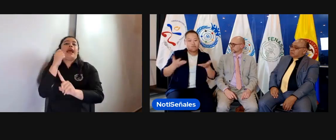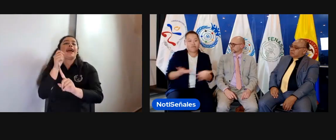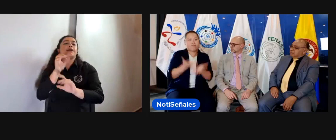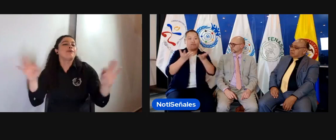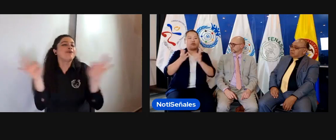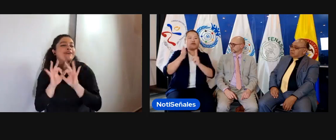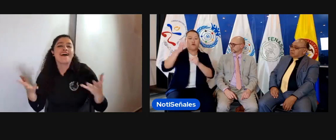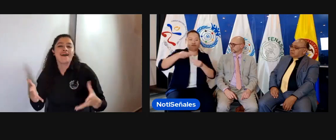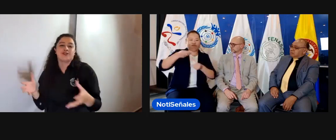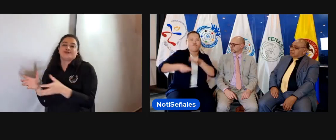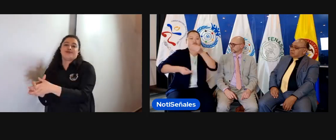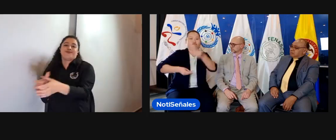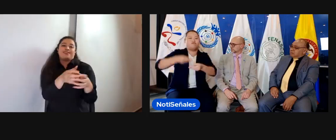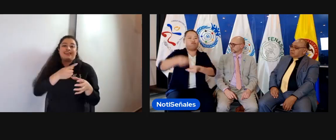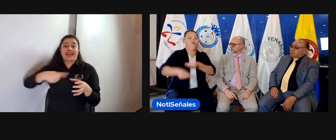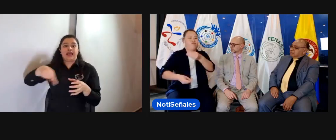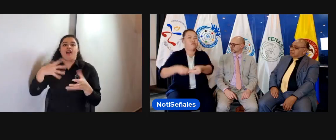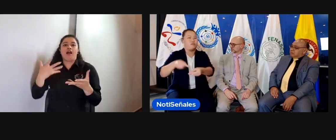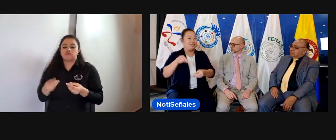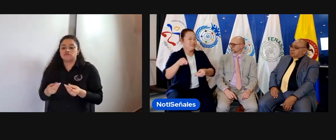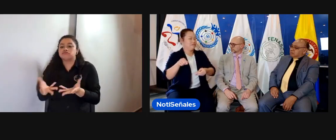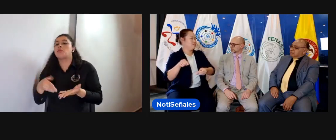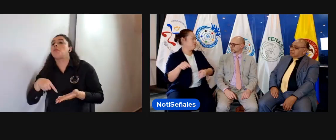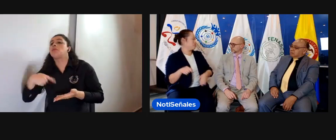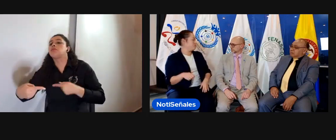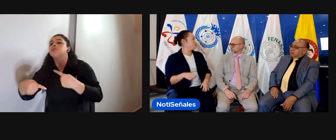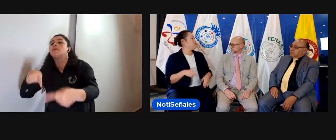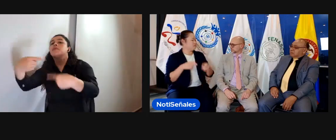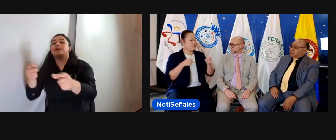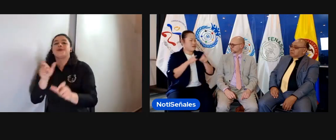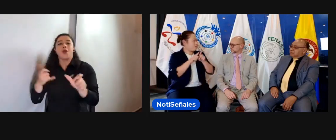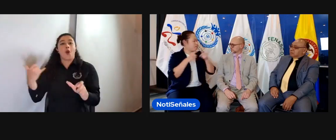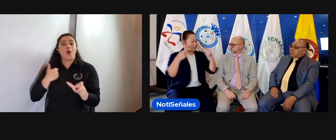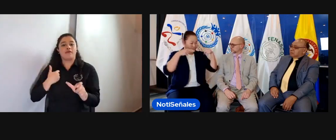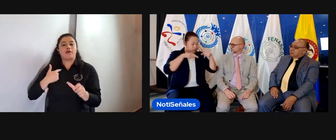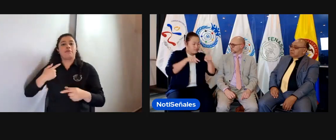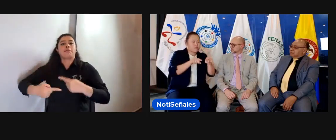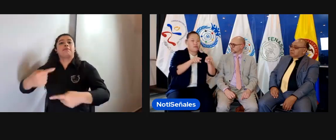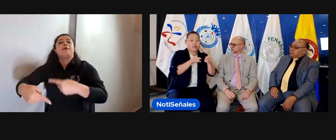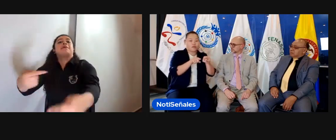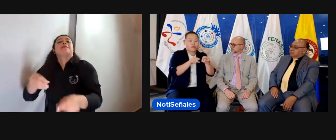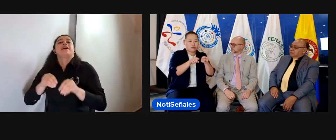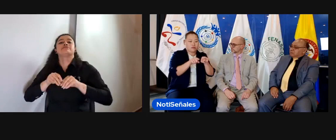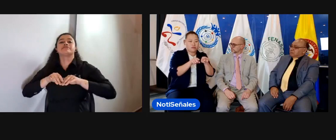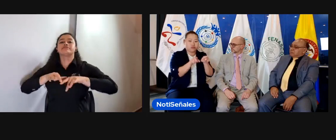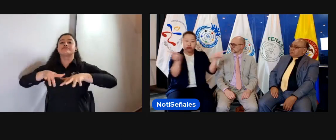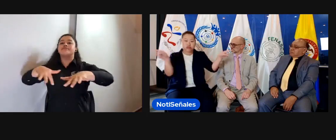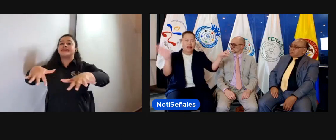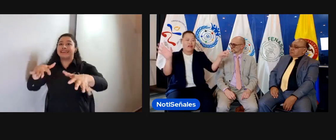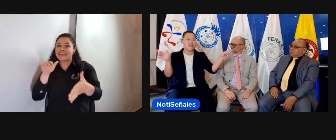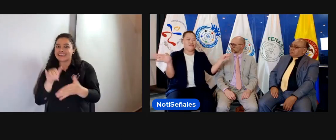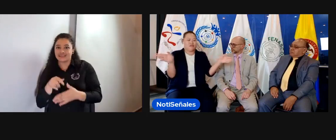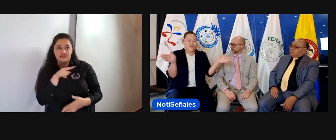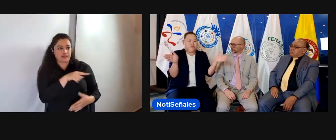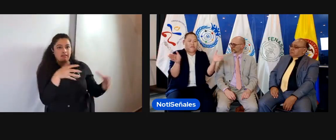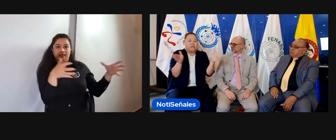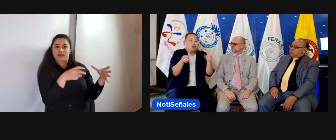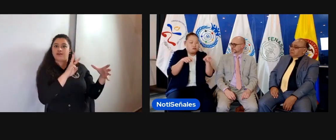objetivos conjuntos, ¿no? Que construyamos entre todos. Y como Joao lo mencionaba, pues